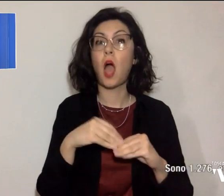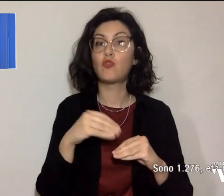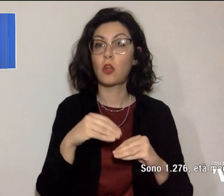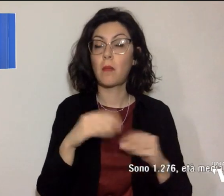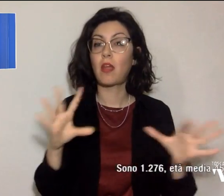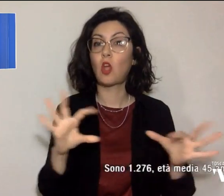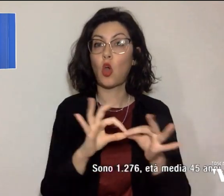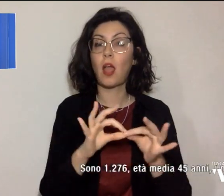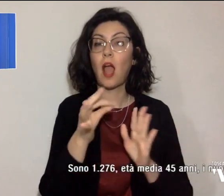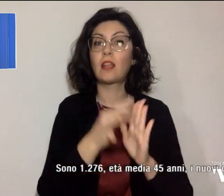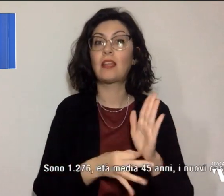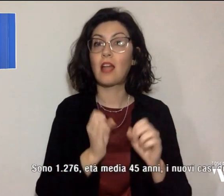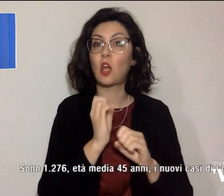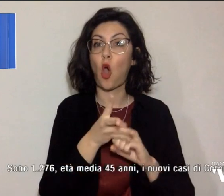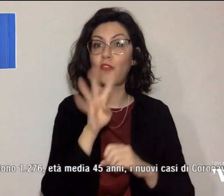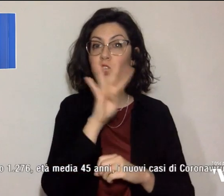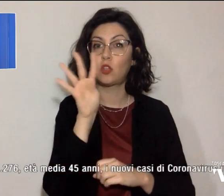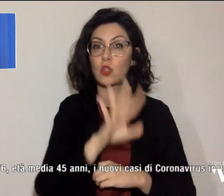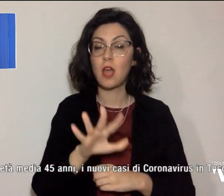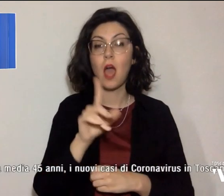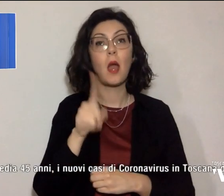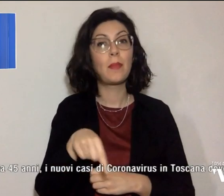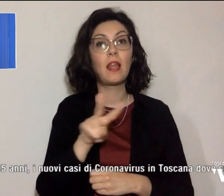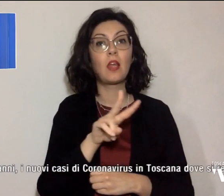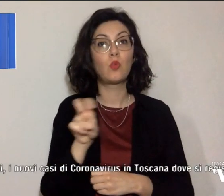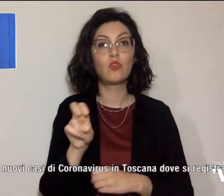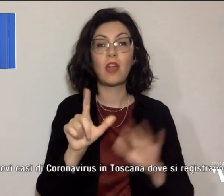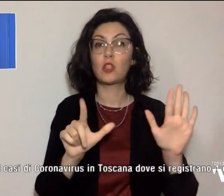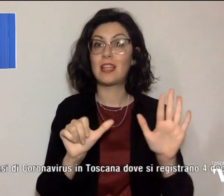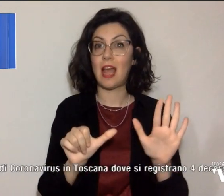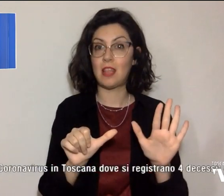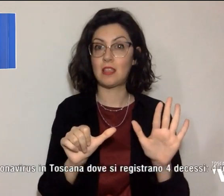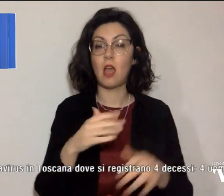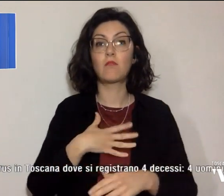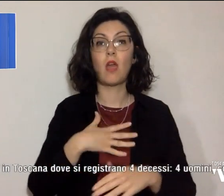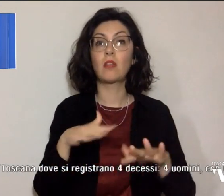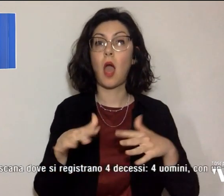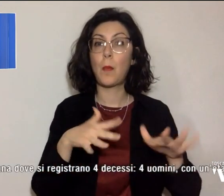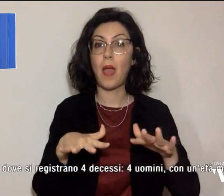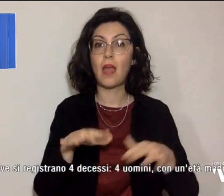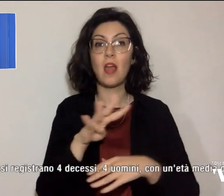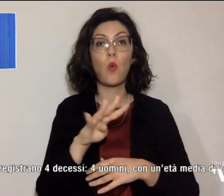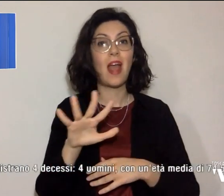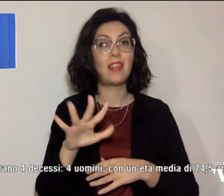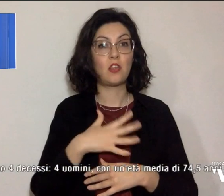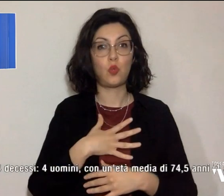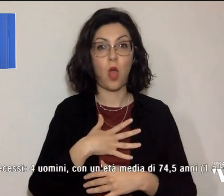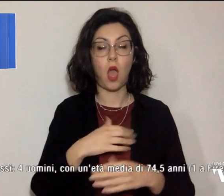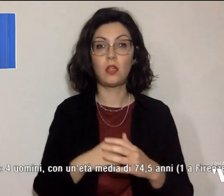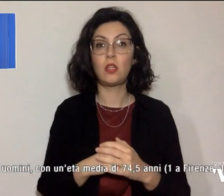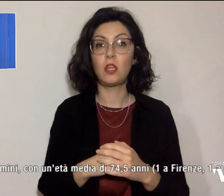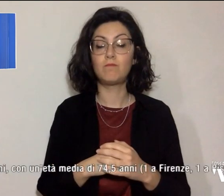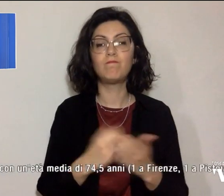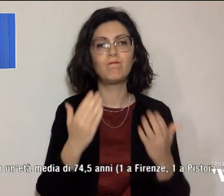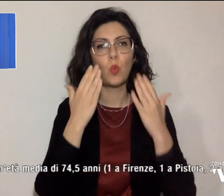Covid in Toscana. Sono 1.276,'età media 45 anni e purtroppo